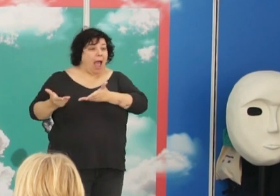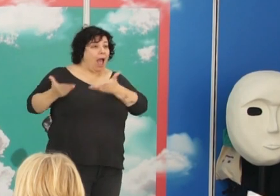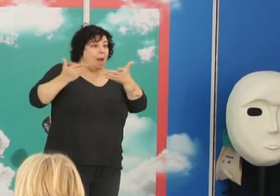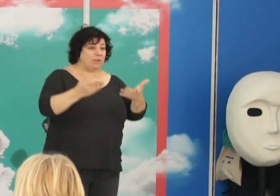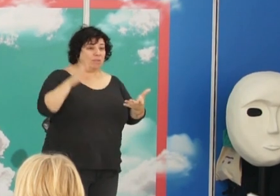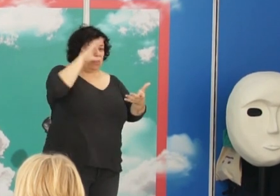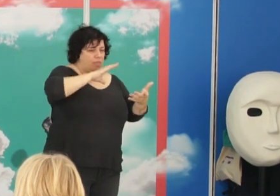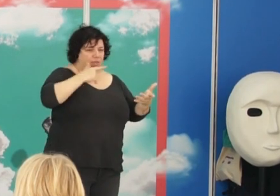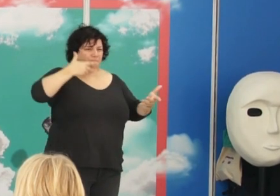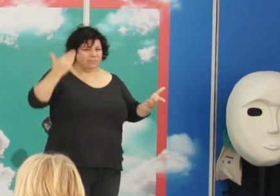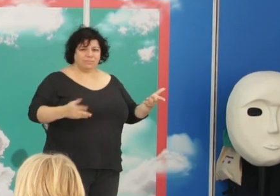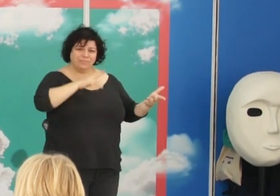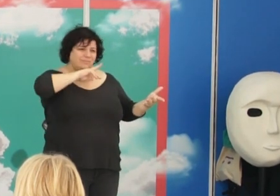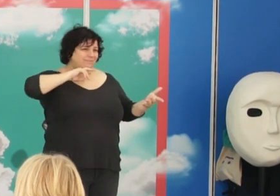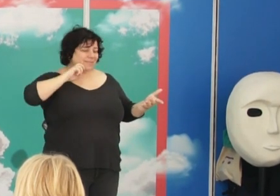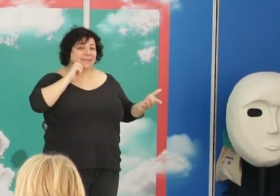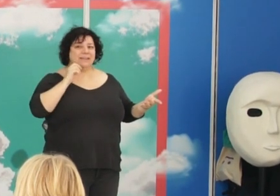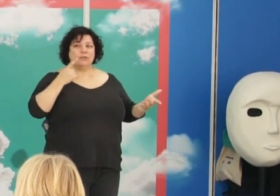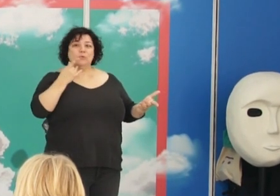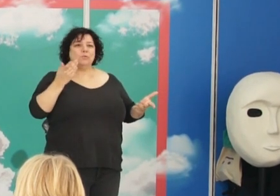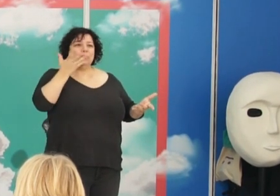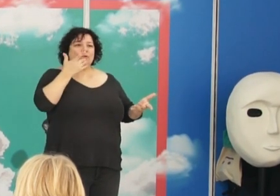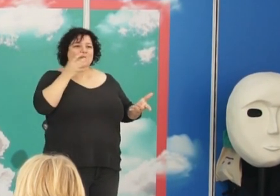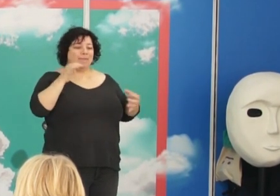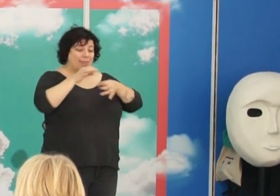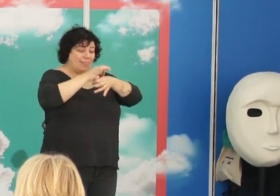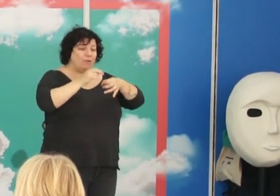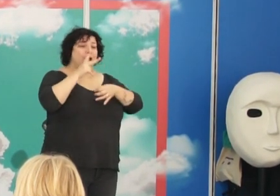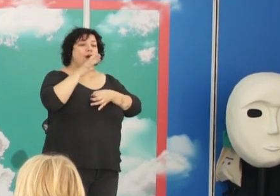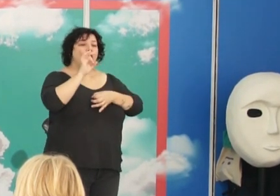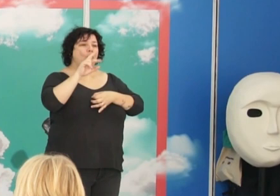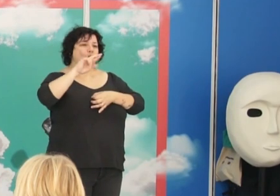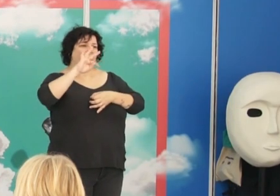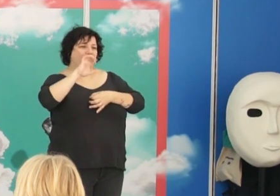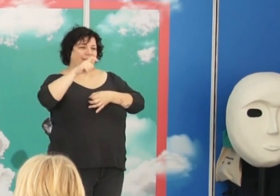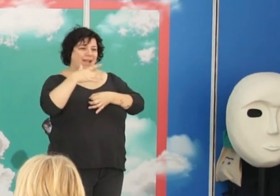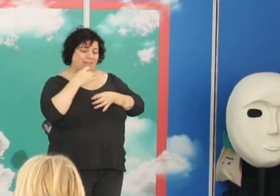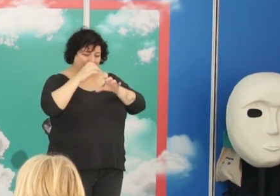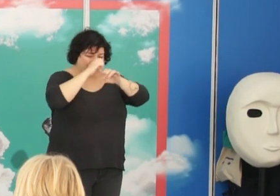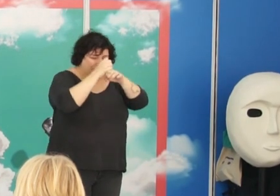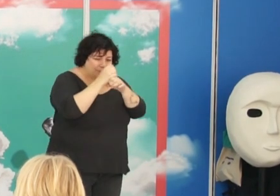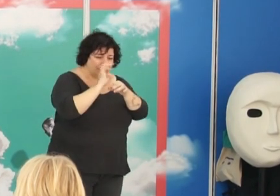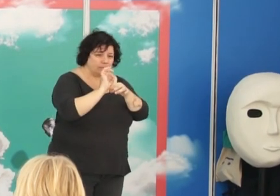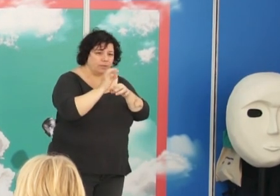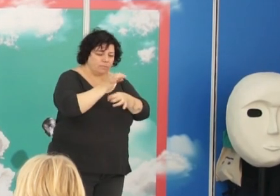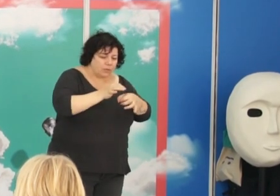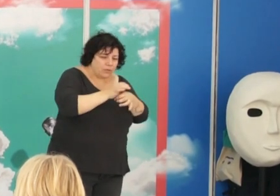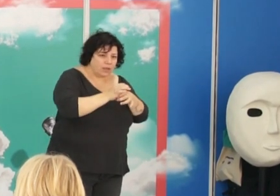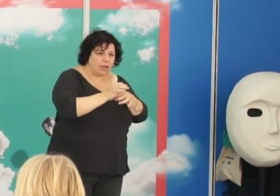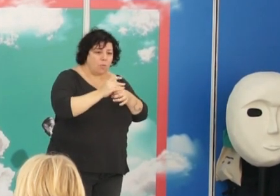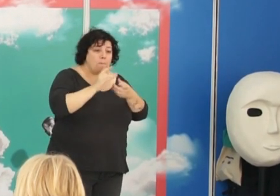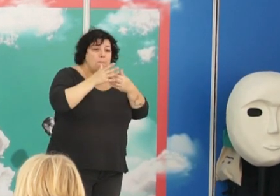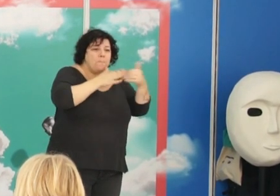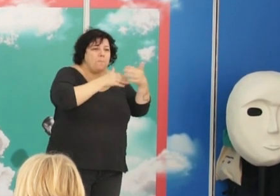sido fundamental. El conocimiento de las células de Ortega, de la microglía, explicado muchos de los